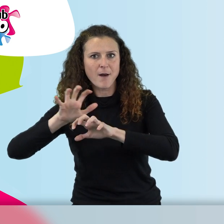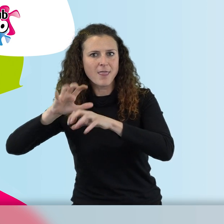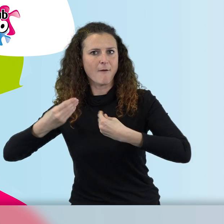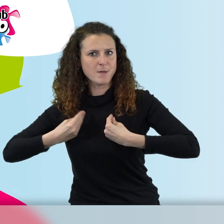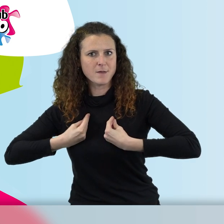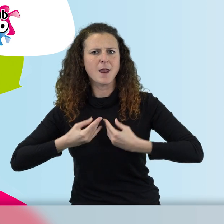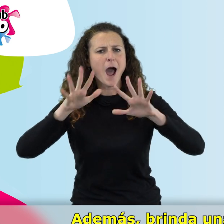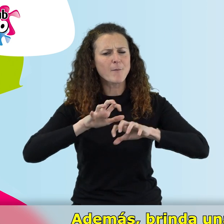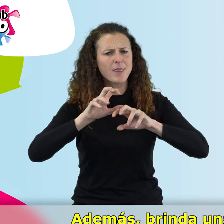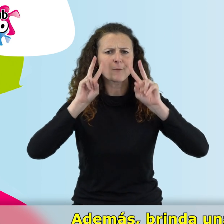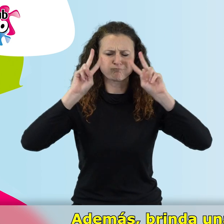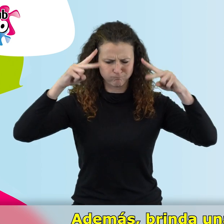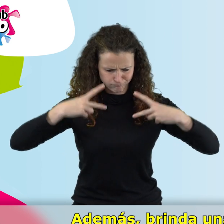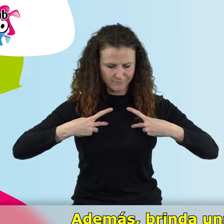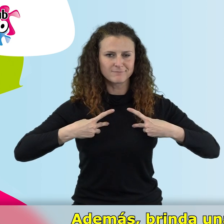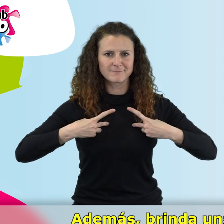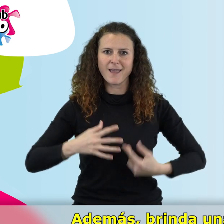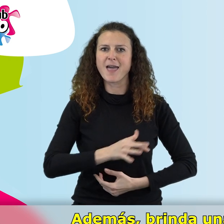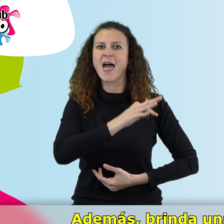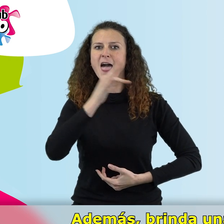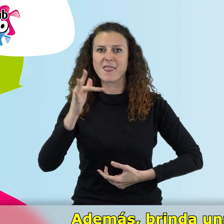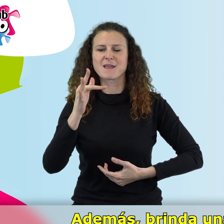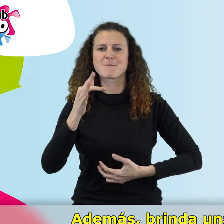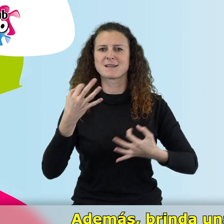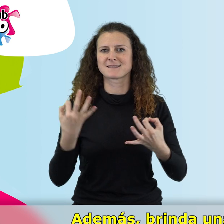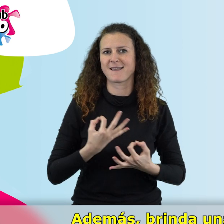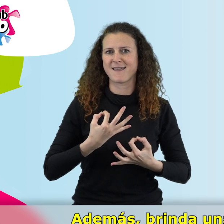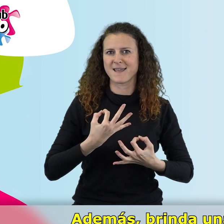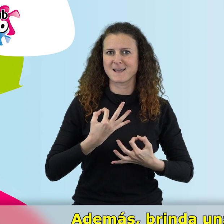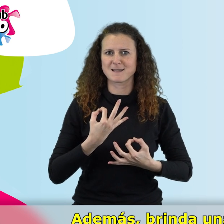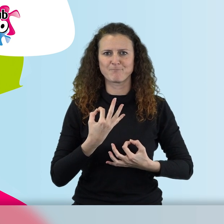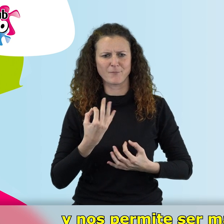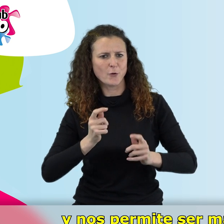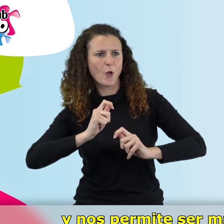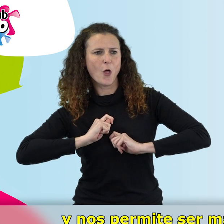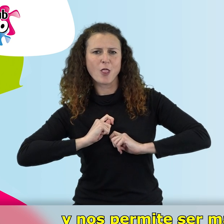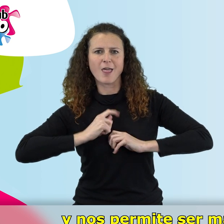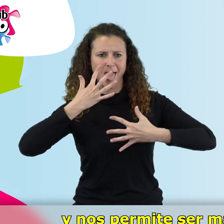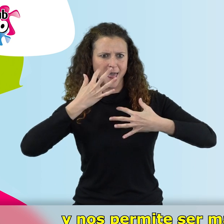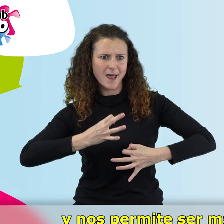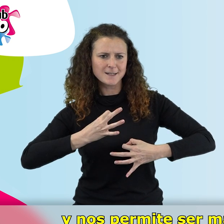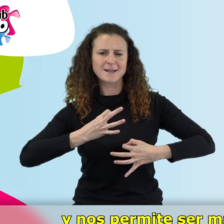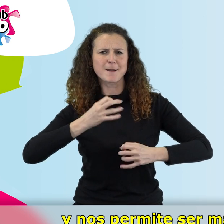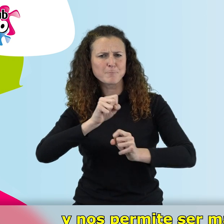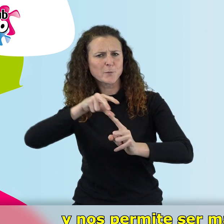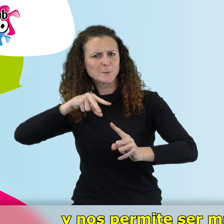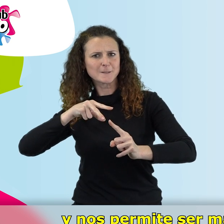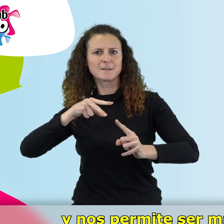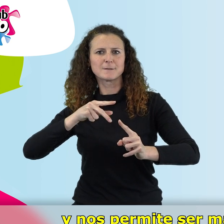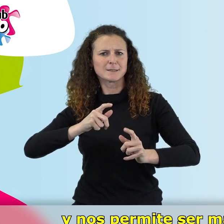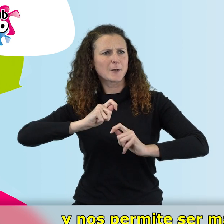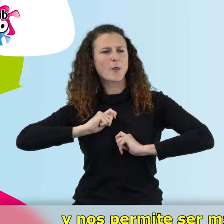y aprender a ser. Además, brinda una dimensión diferente de la realidad y nos permite ser más